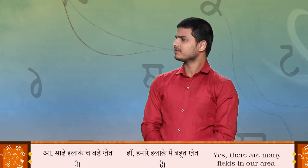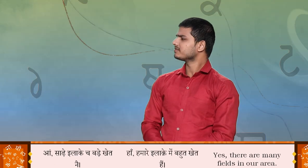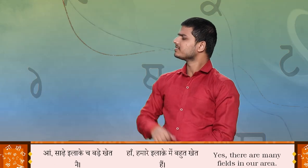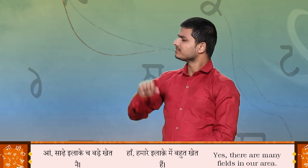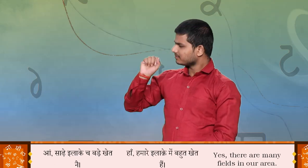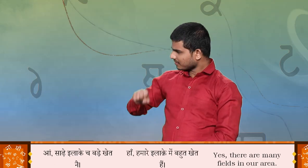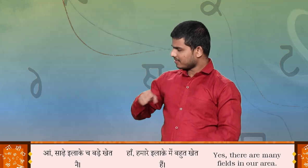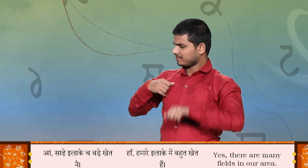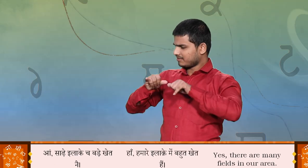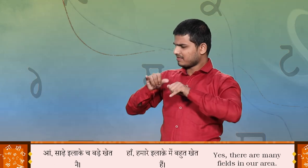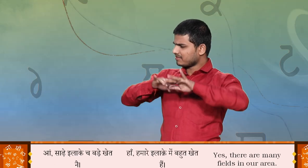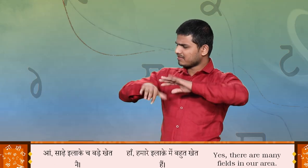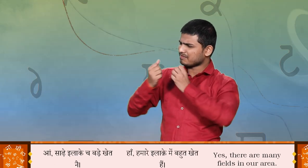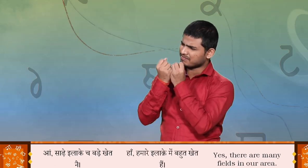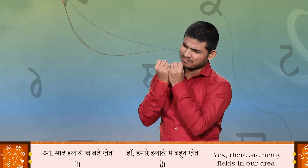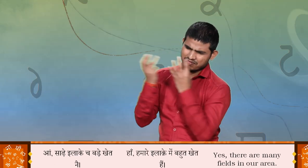आस साड़े लाकेच बड़े खेत ने